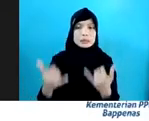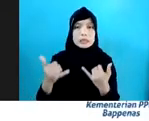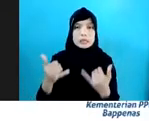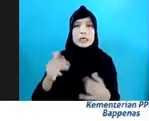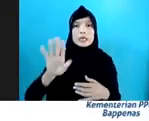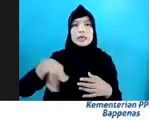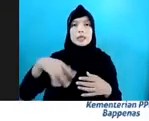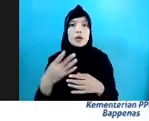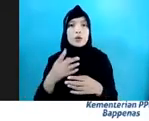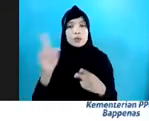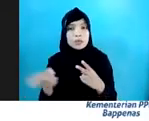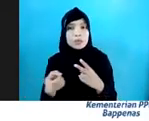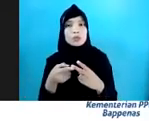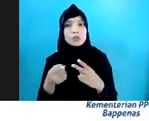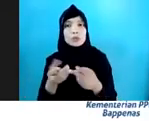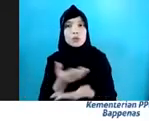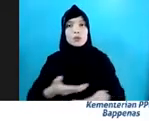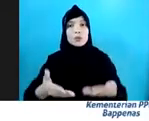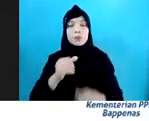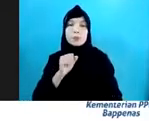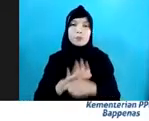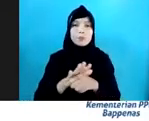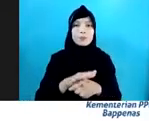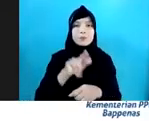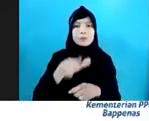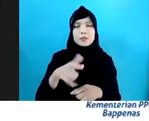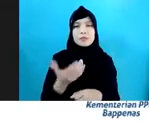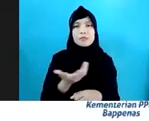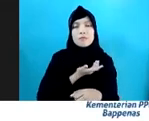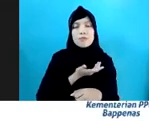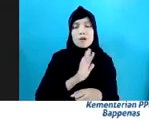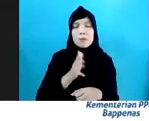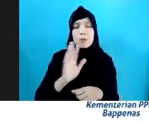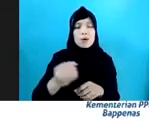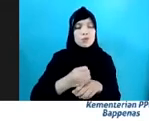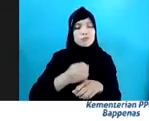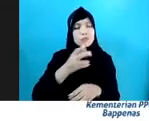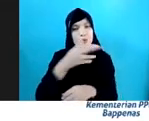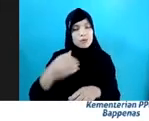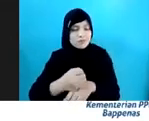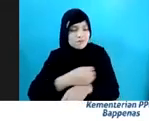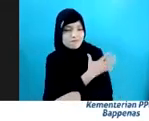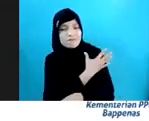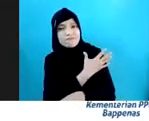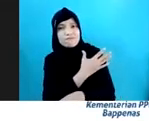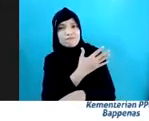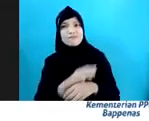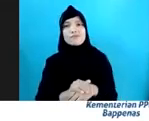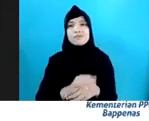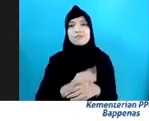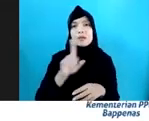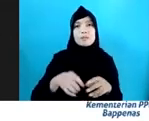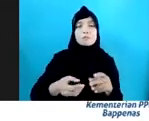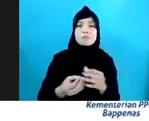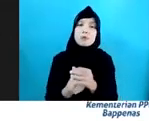kedua COVID-19 ya Mau gak mau suka gak suka Indonesia juga kena dampaknya Salah satunya yaitu Pertumbuhan